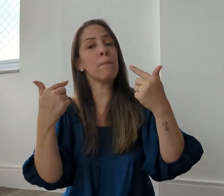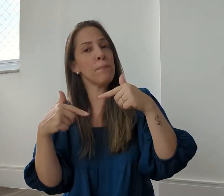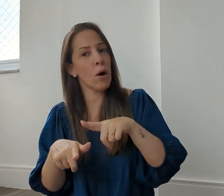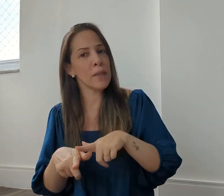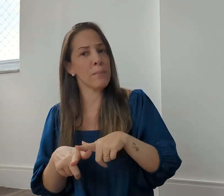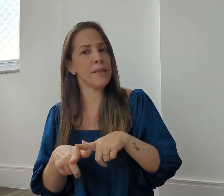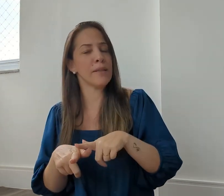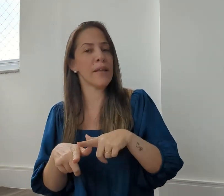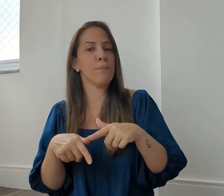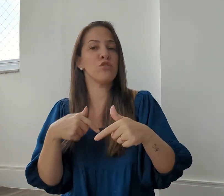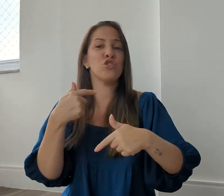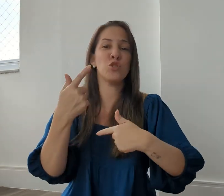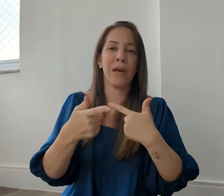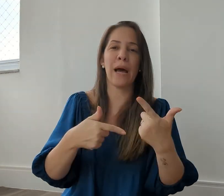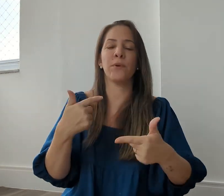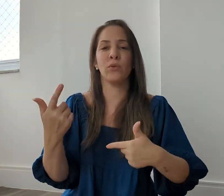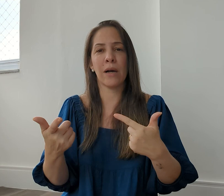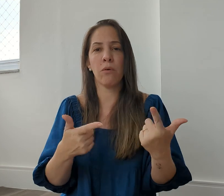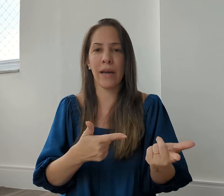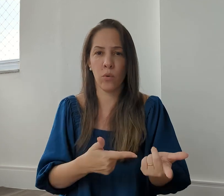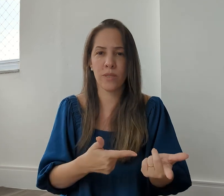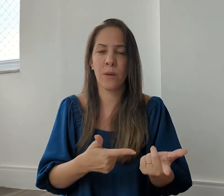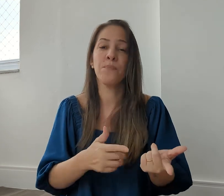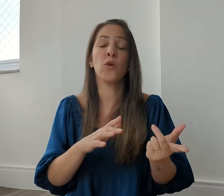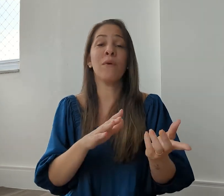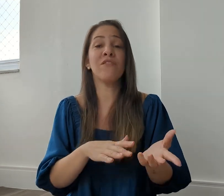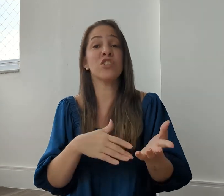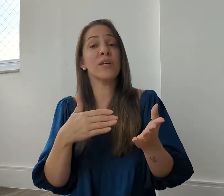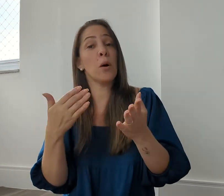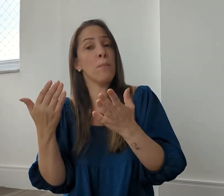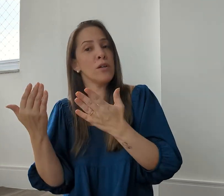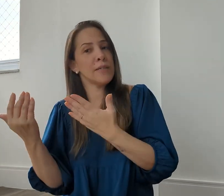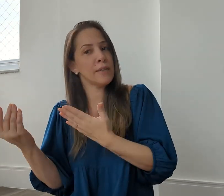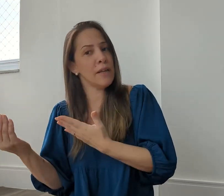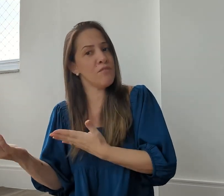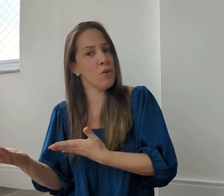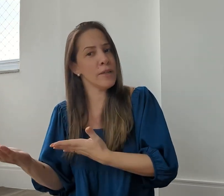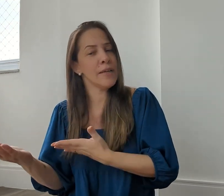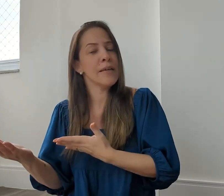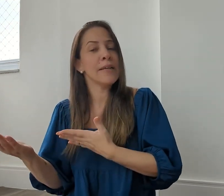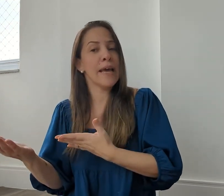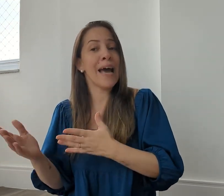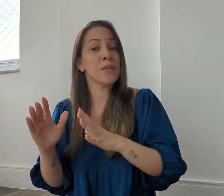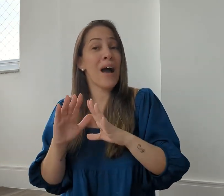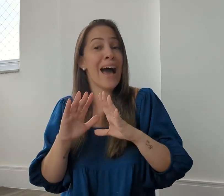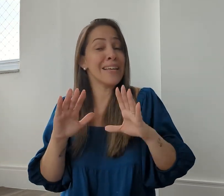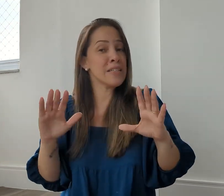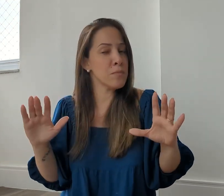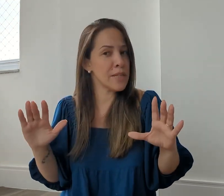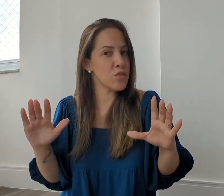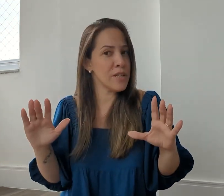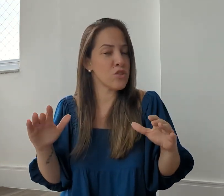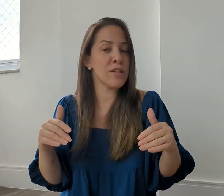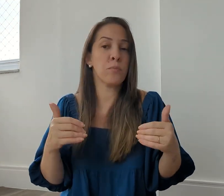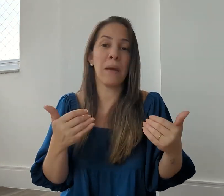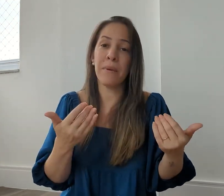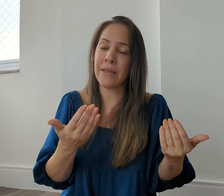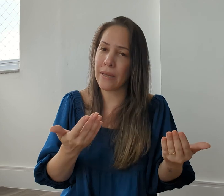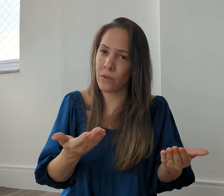nem podem perder tempo de te esperar procurar qualquer coisa. Uma vez que não pode ter telefone, né, são raríssimas as vezes que eles permitem